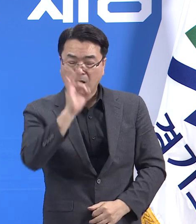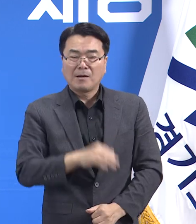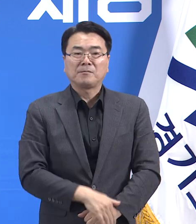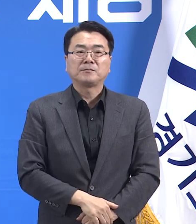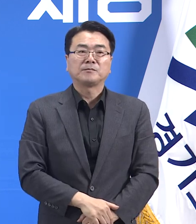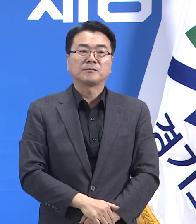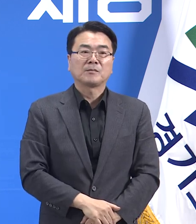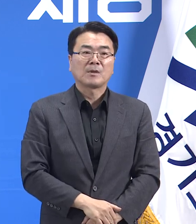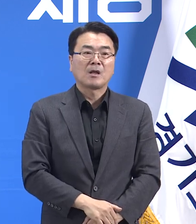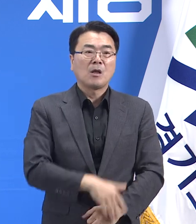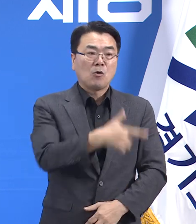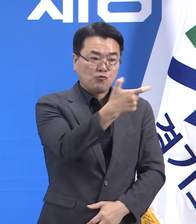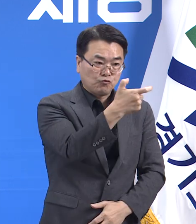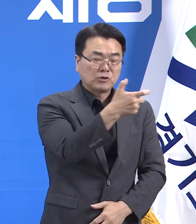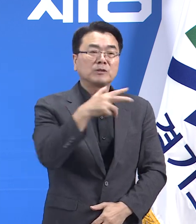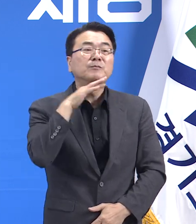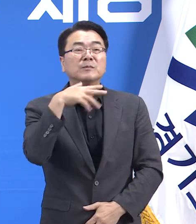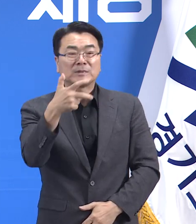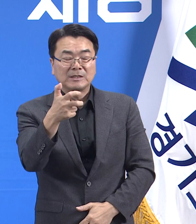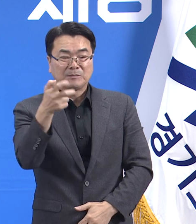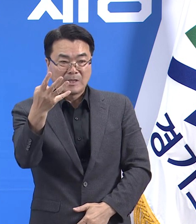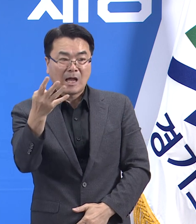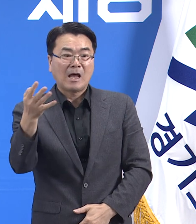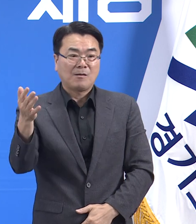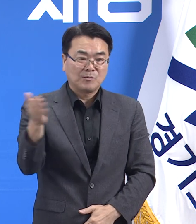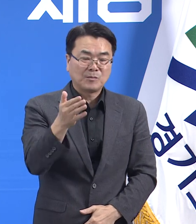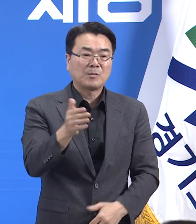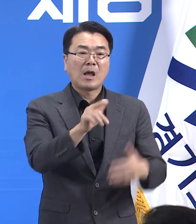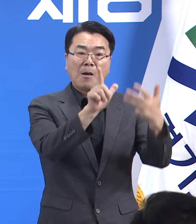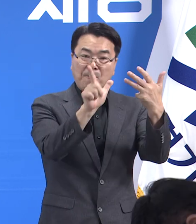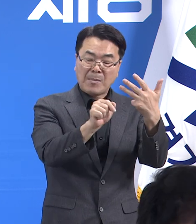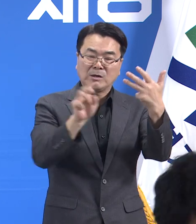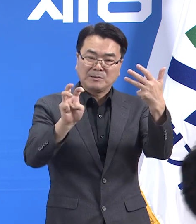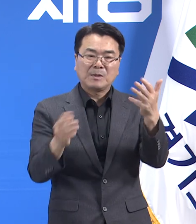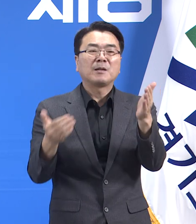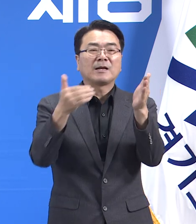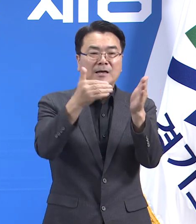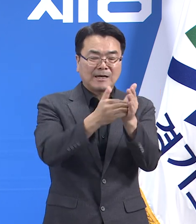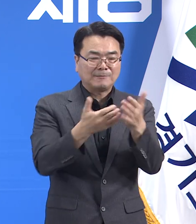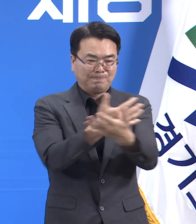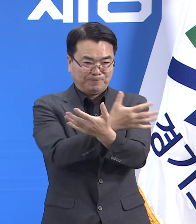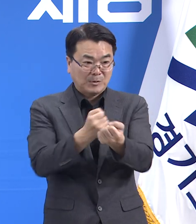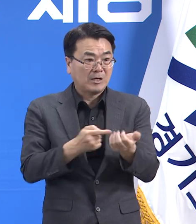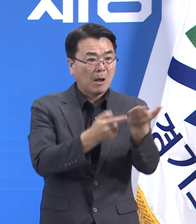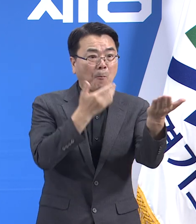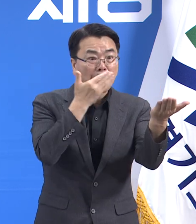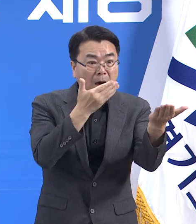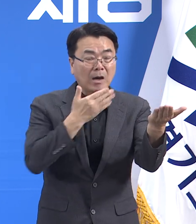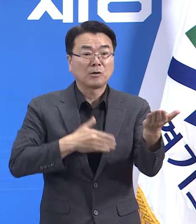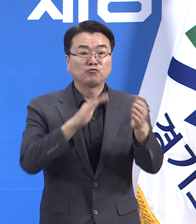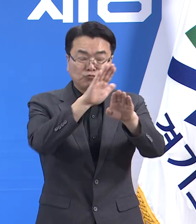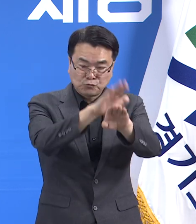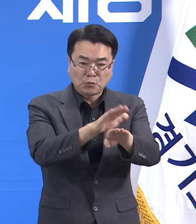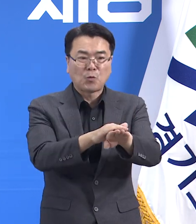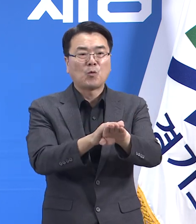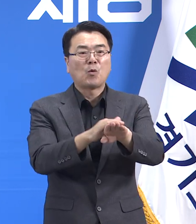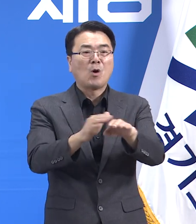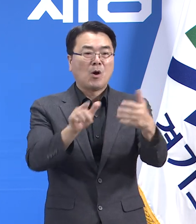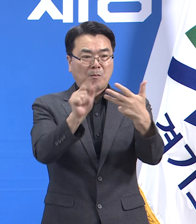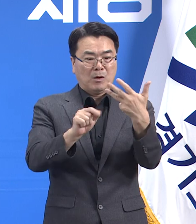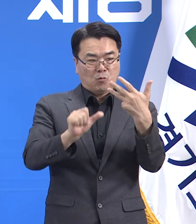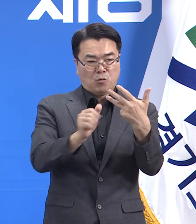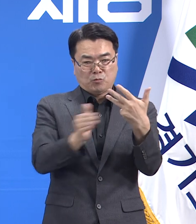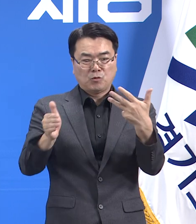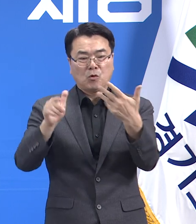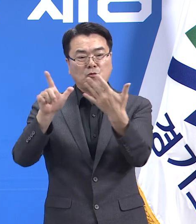60에서 74세는 8월 1일부터 8월 30일까지 사전에 예약이 가능하며 접종은 8월 5일부터